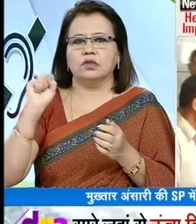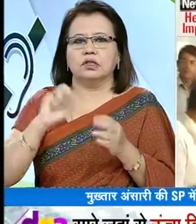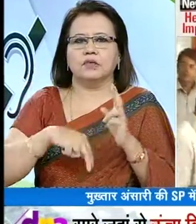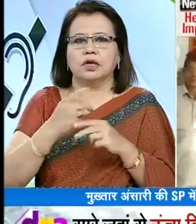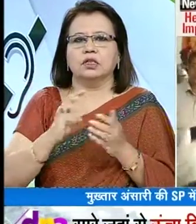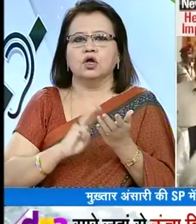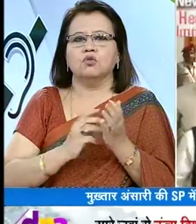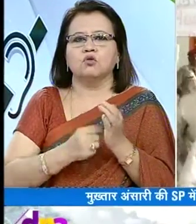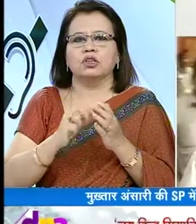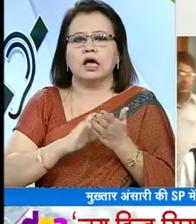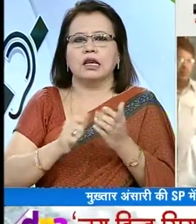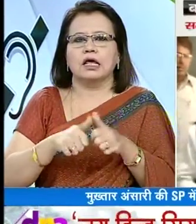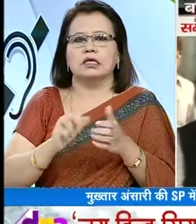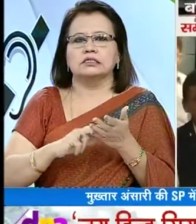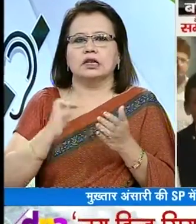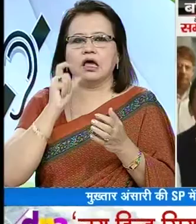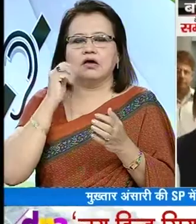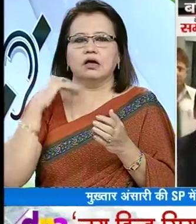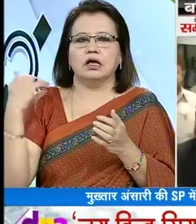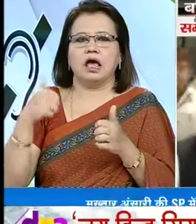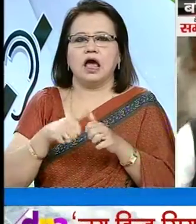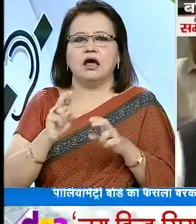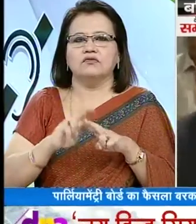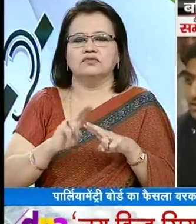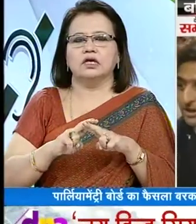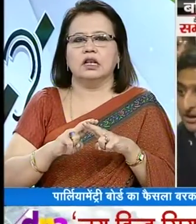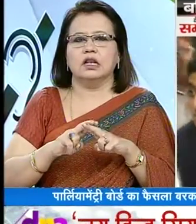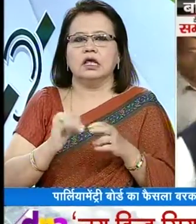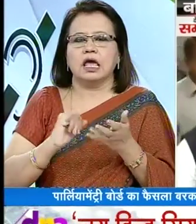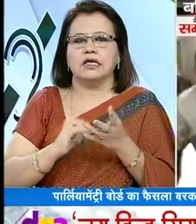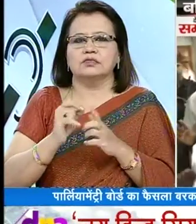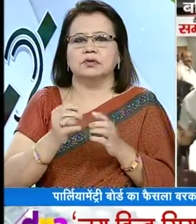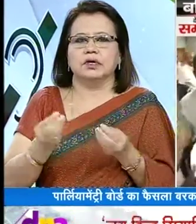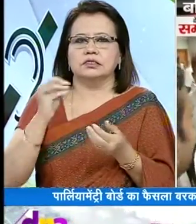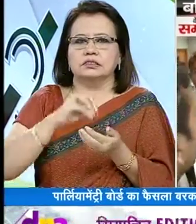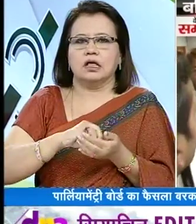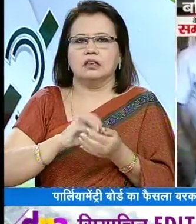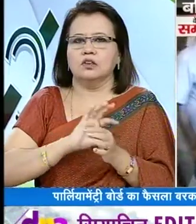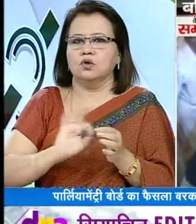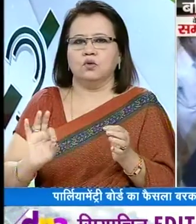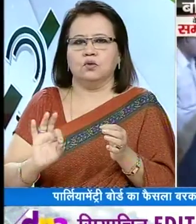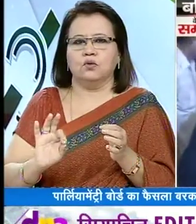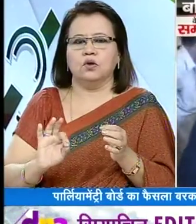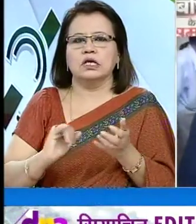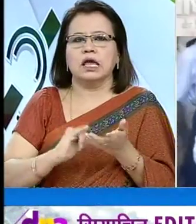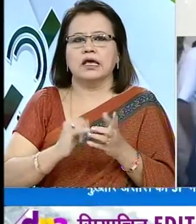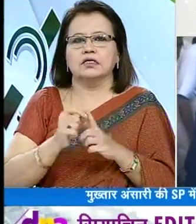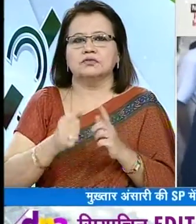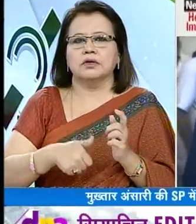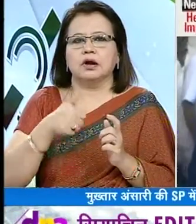मुकतार अंसारी और उनके भाई अवजाल अंसारी को समाजवादी पार्टी में शामिल नहीं किया जाएगा समाजवादी पार्टी अथ्यक्ष